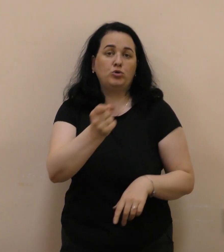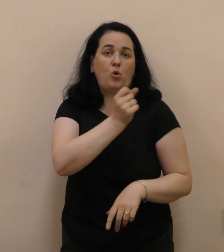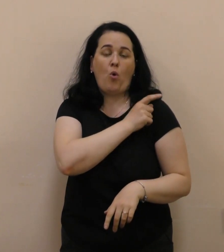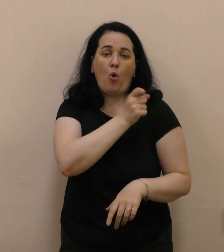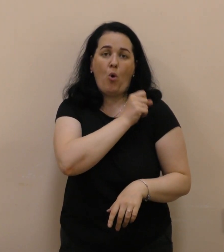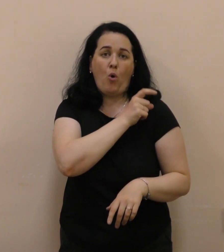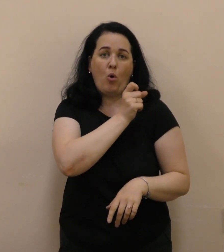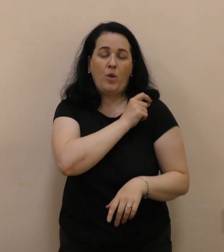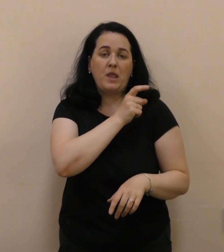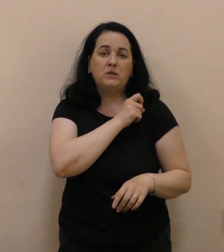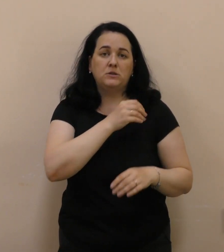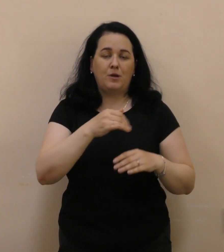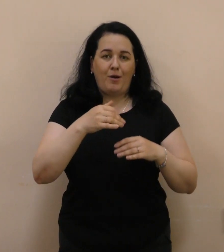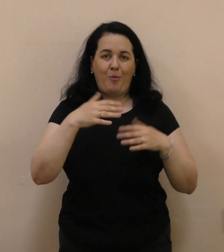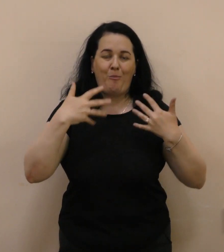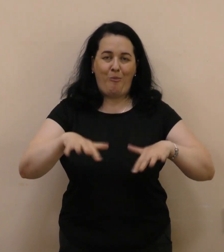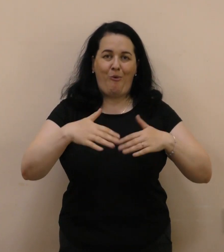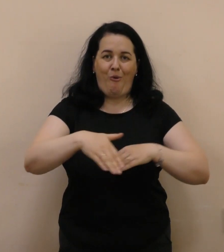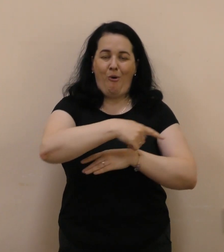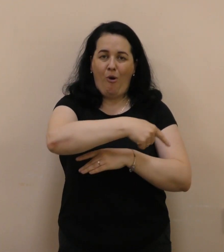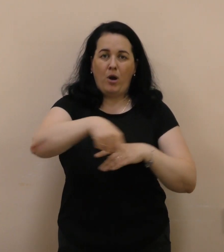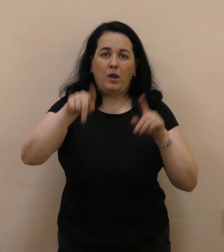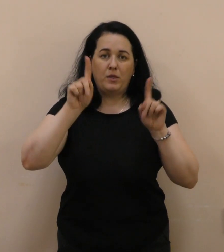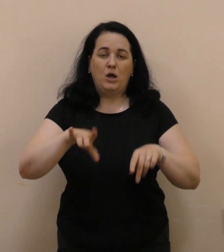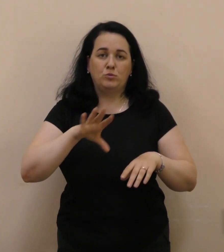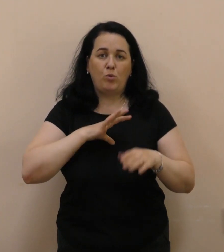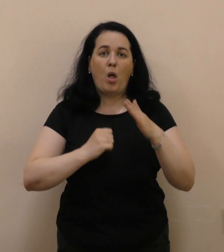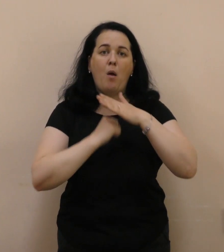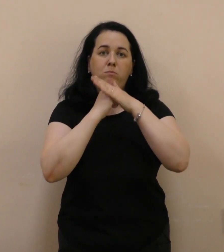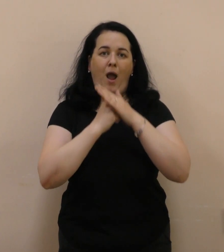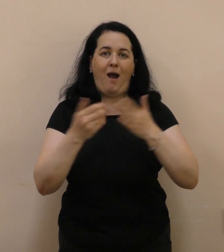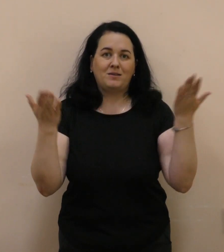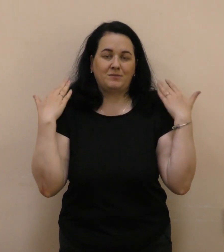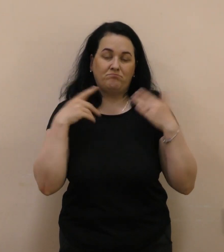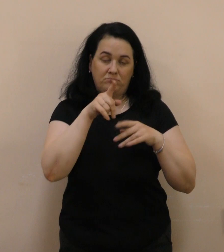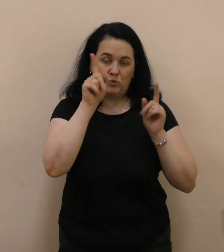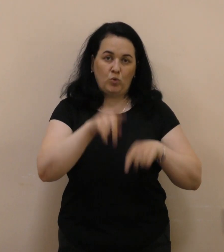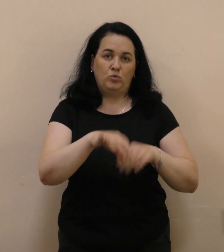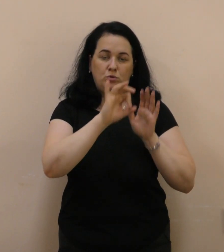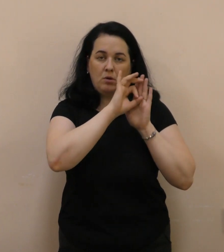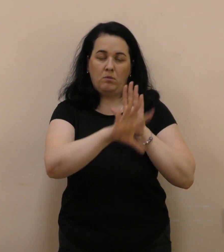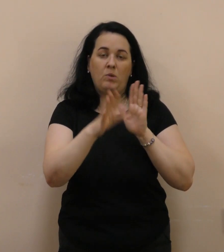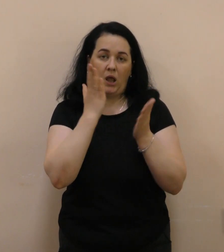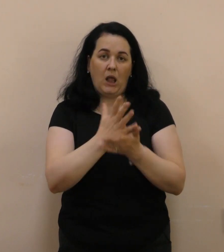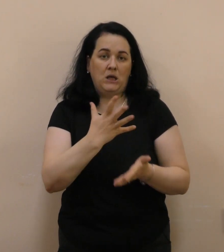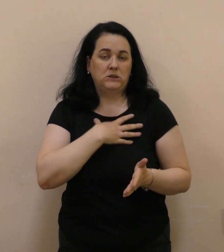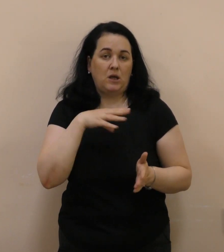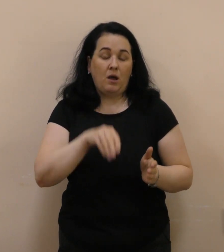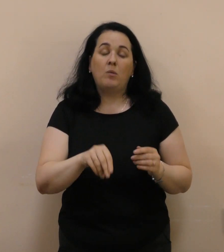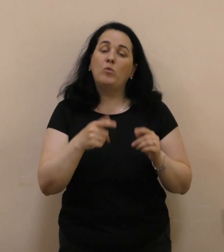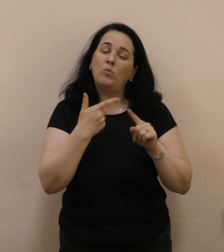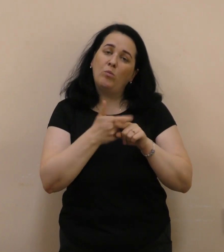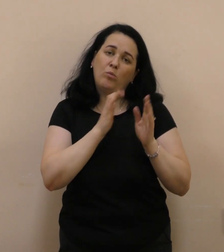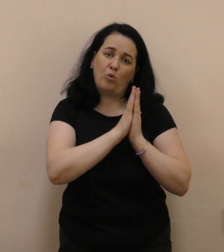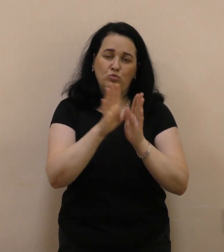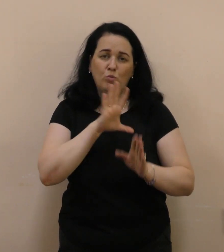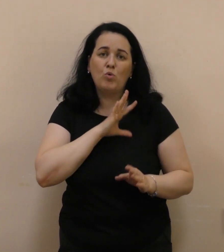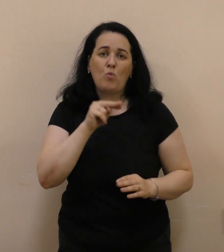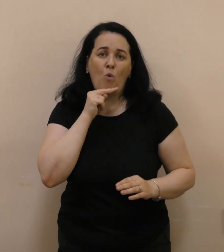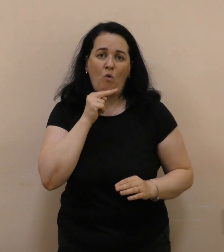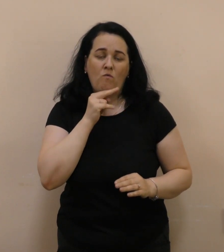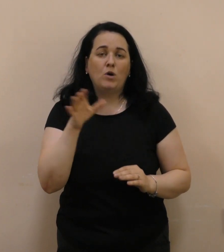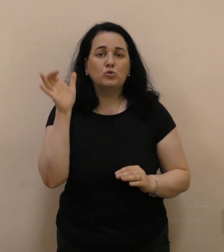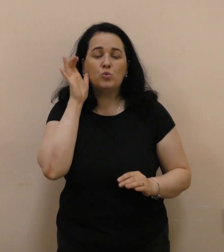узбережжі була обстріляна база. На жаль, є загибелі. Тому будь-мо уважні і